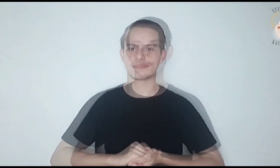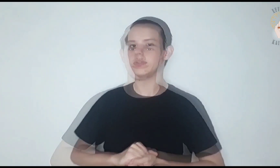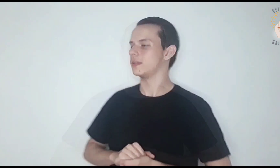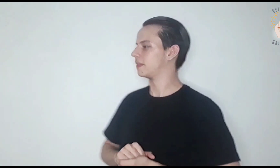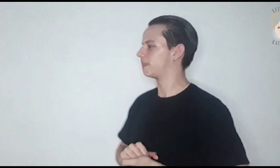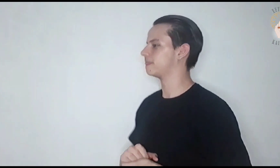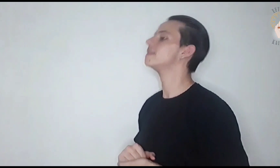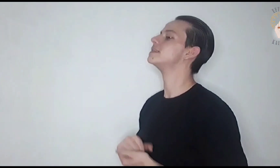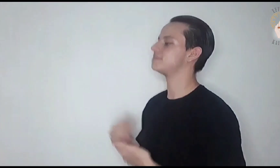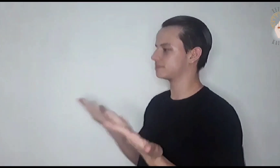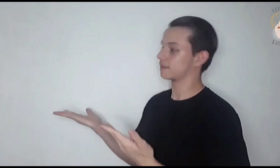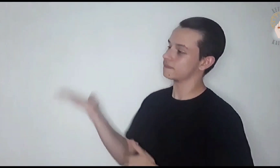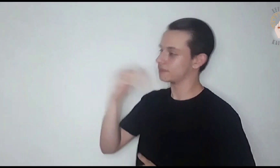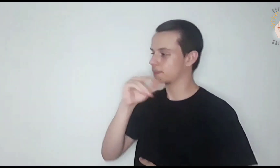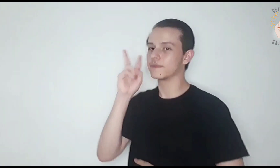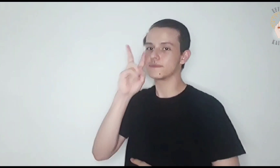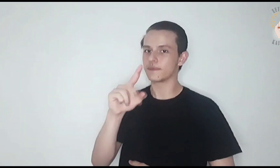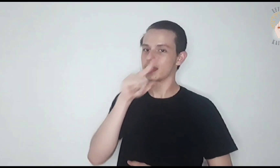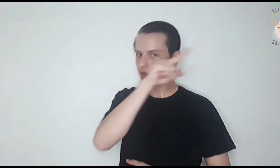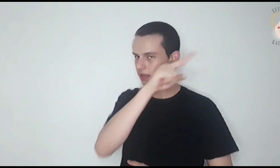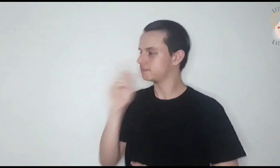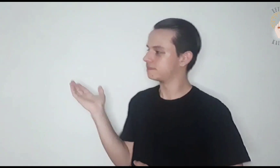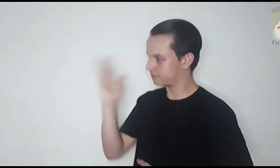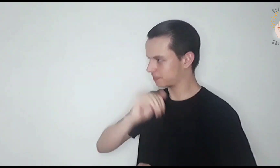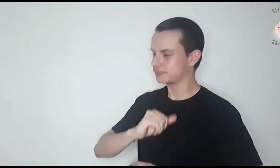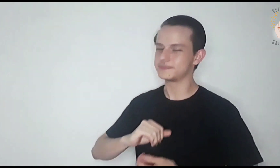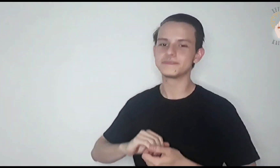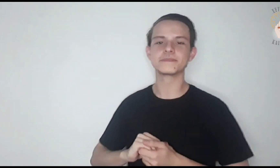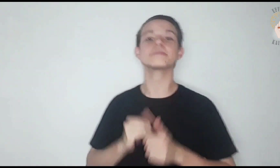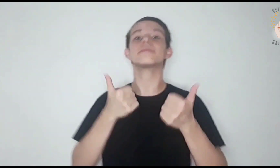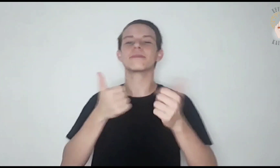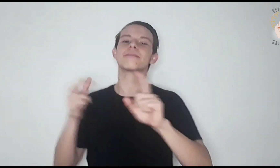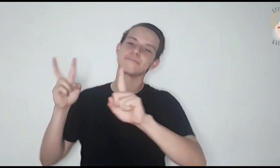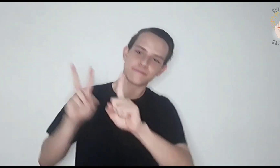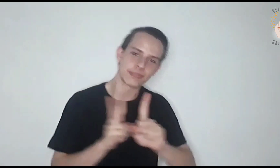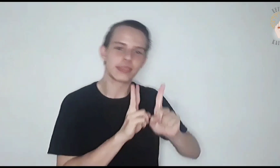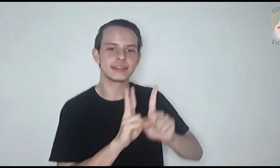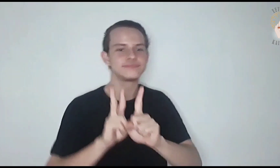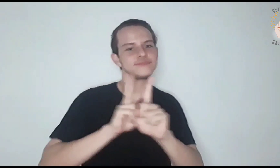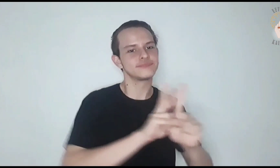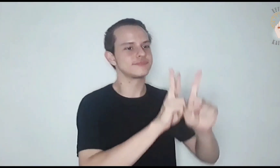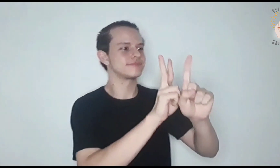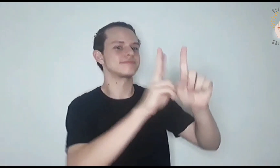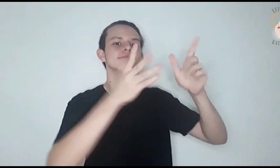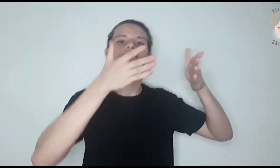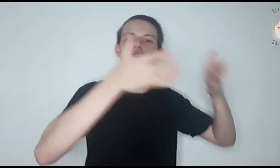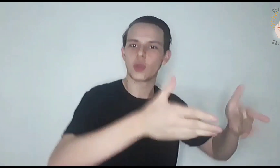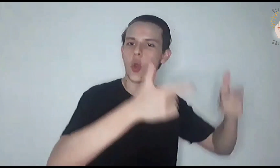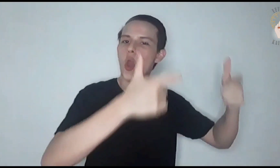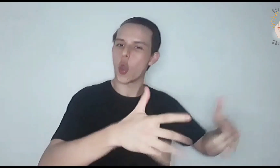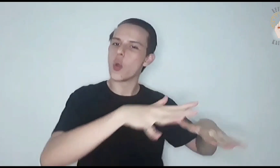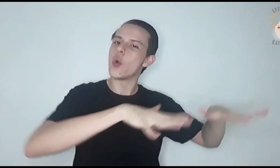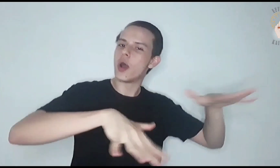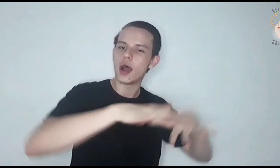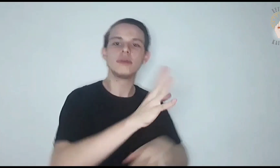Jesus respondeu, vim de ver. Foram, ver onde ele morava.